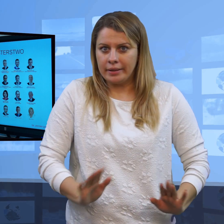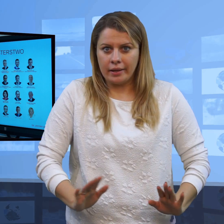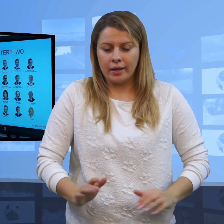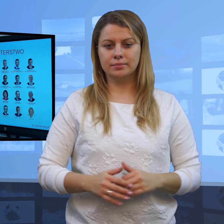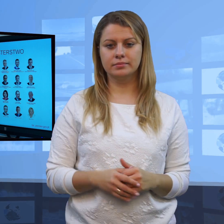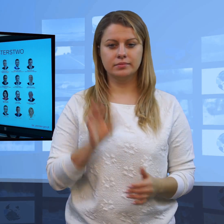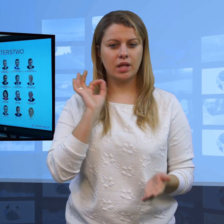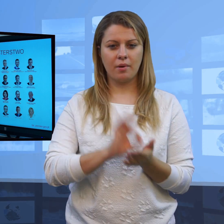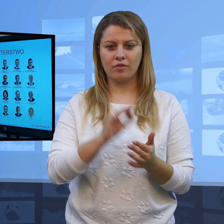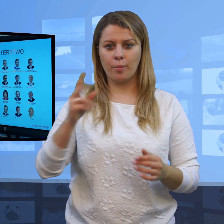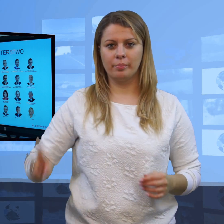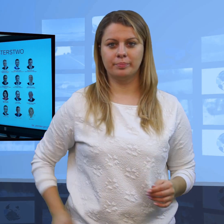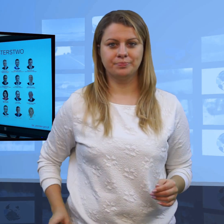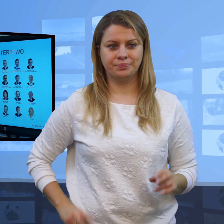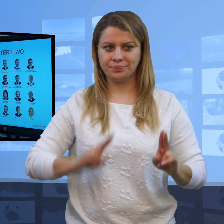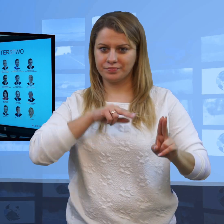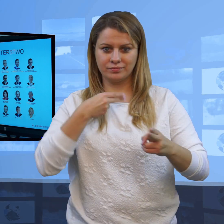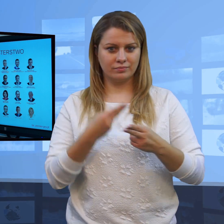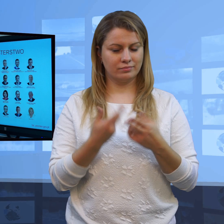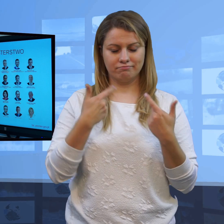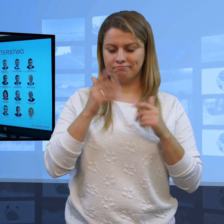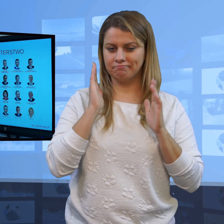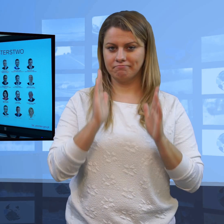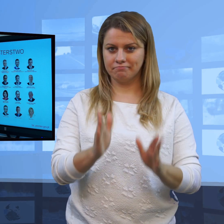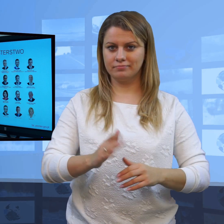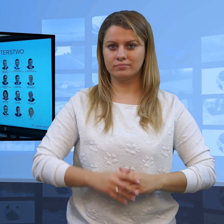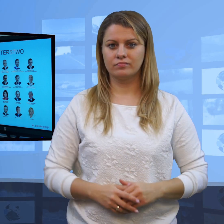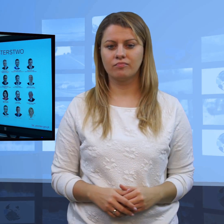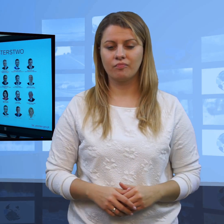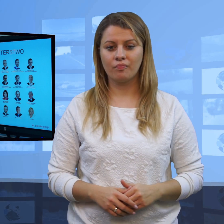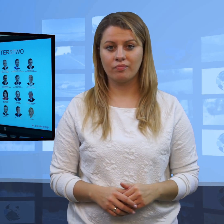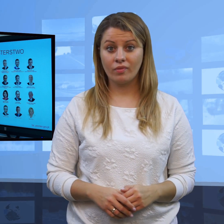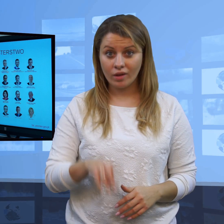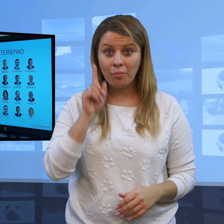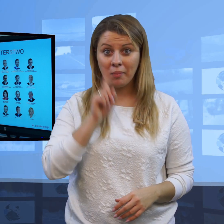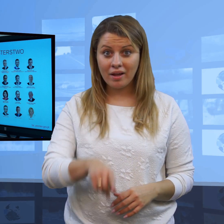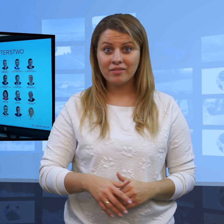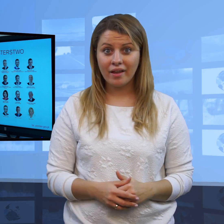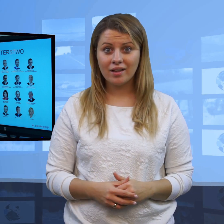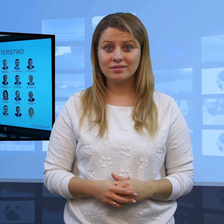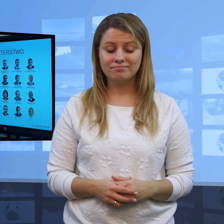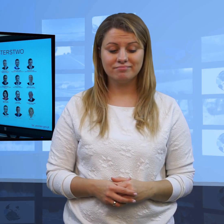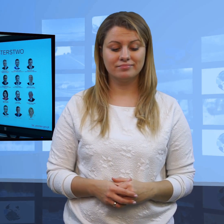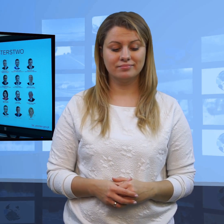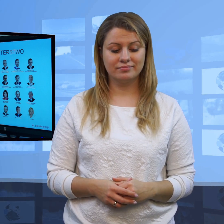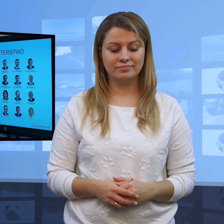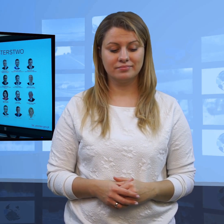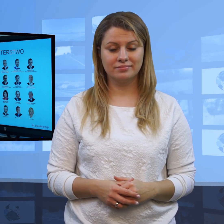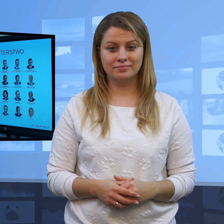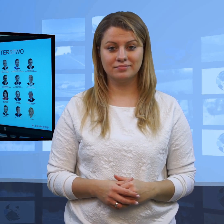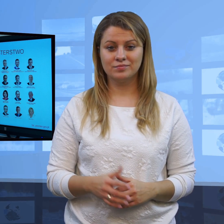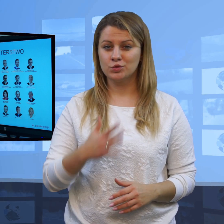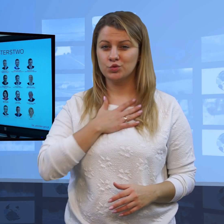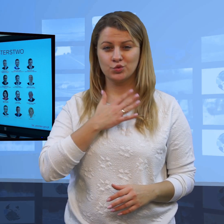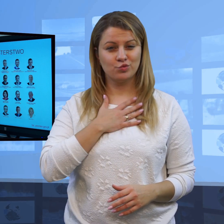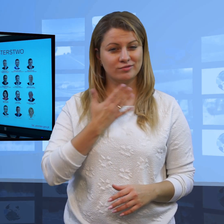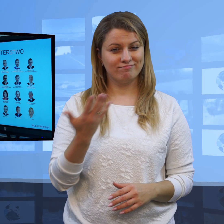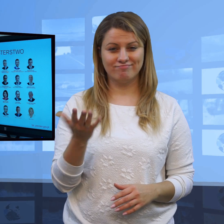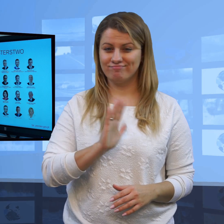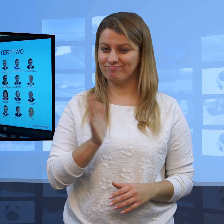lepiej nie pytać o nic, bo na pewno nam nie odpowiedzą, jeżeli nie jesteśmy słynnym dziennikarzem z warszawskiej telewizji albo